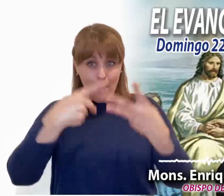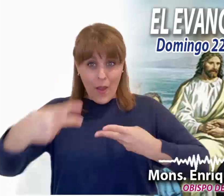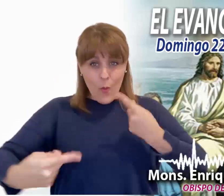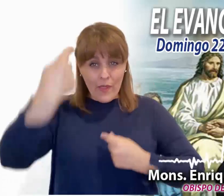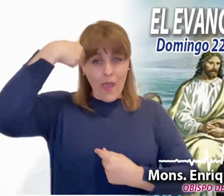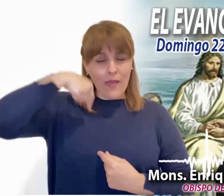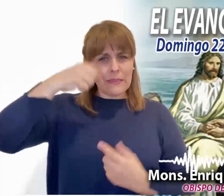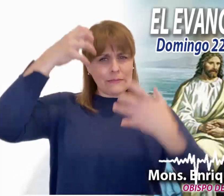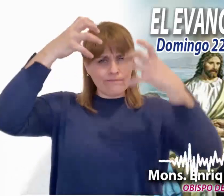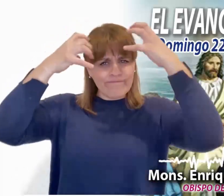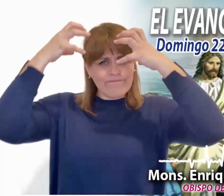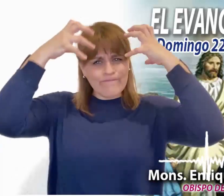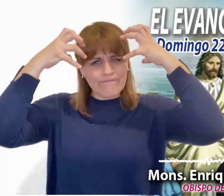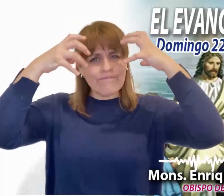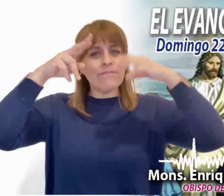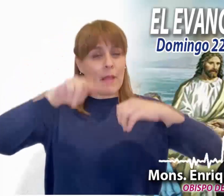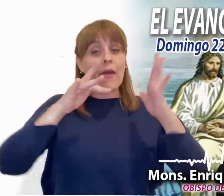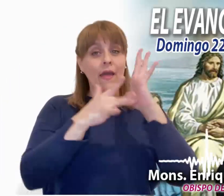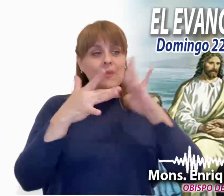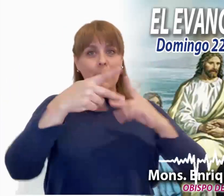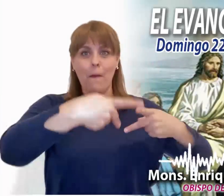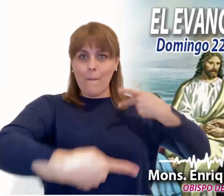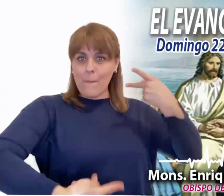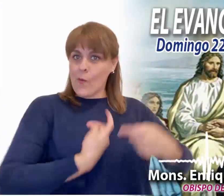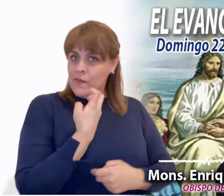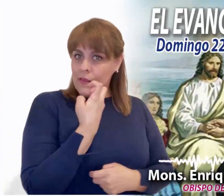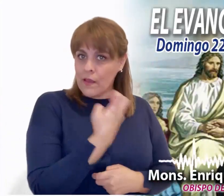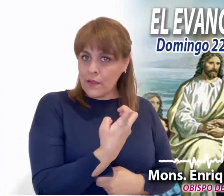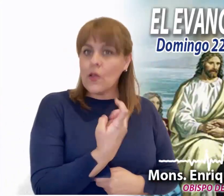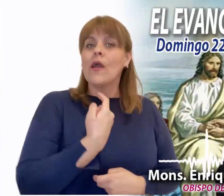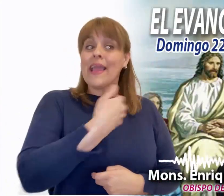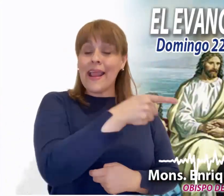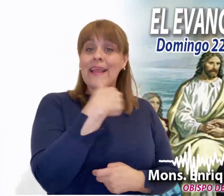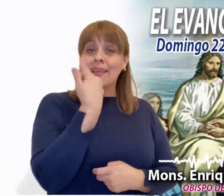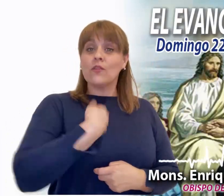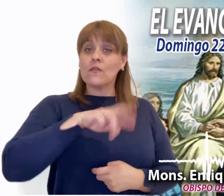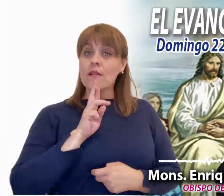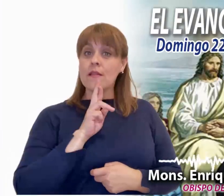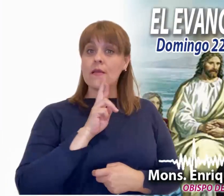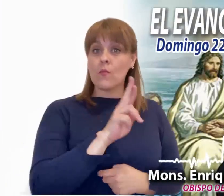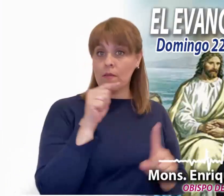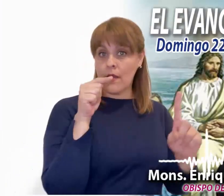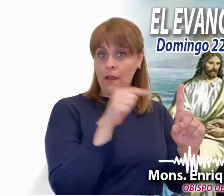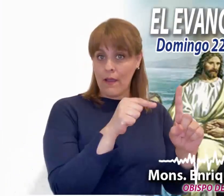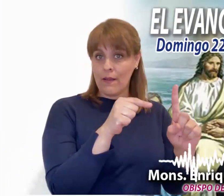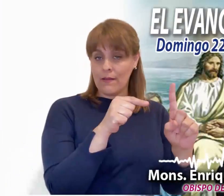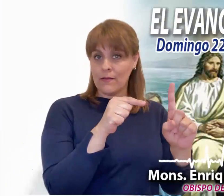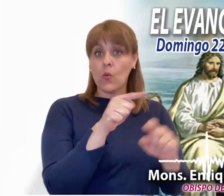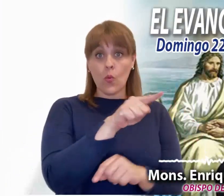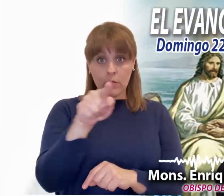estas preguntas interiores nos las hace el mismo Jesús y espera que le respondamos.